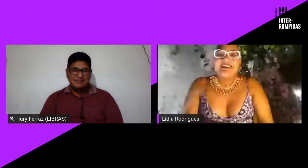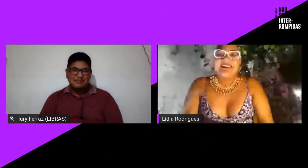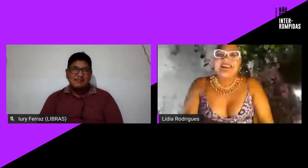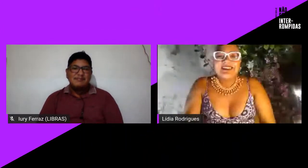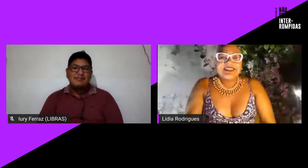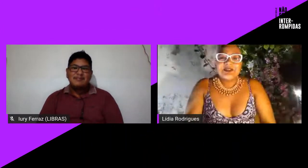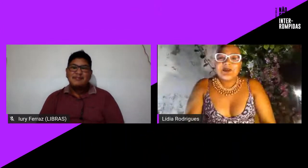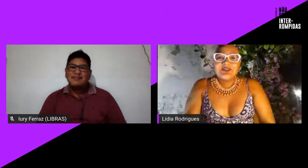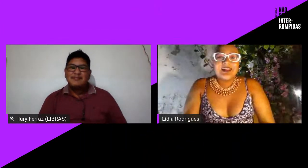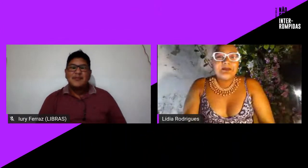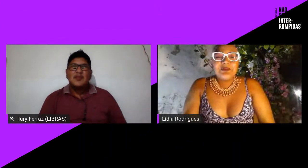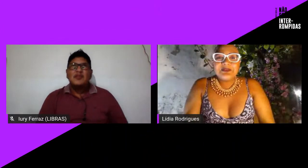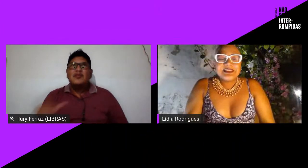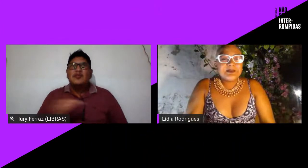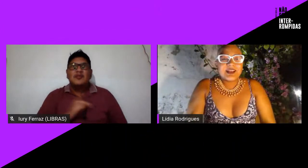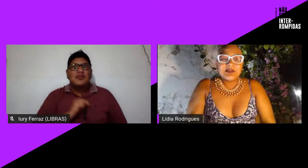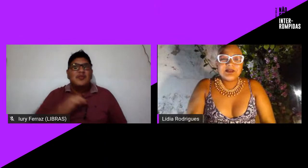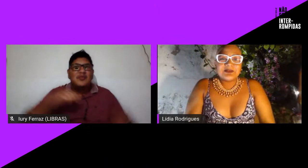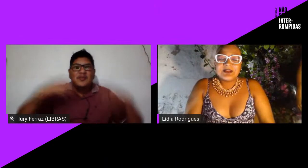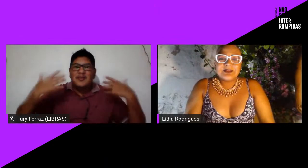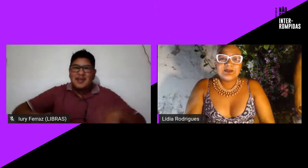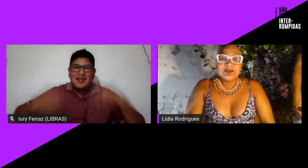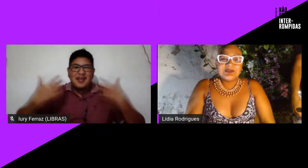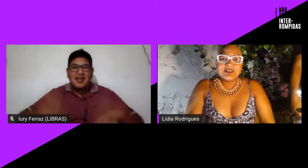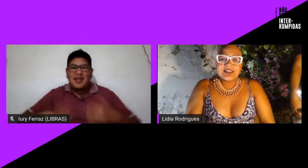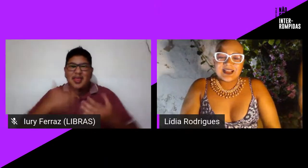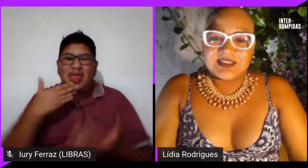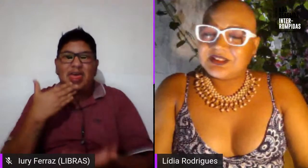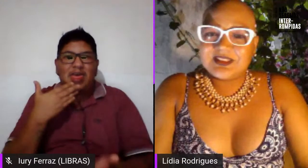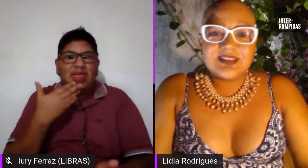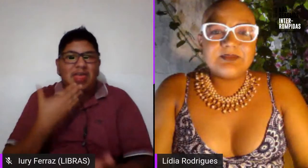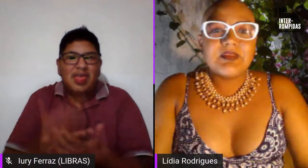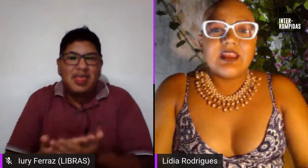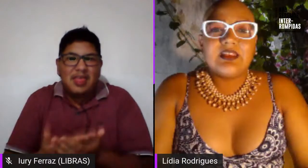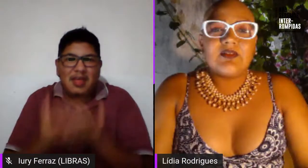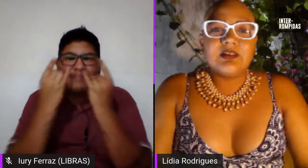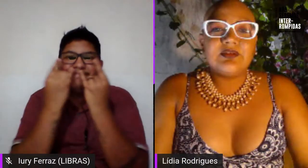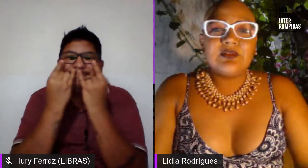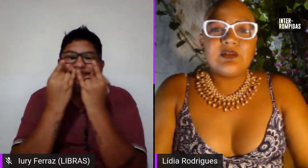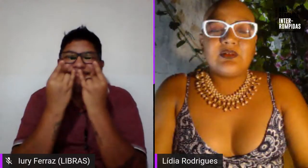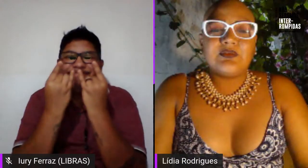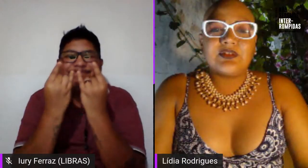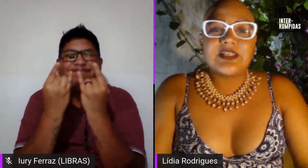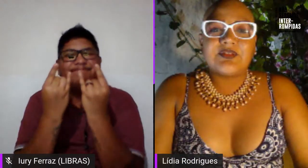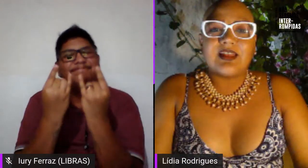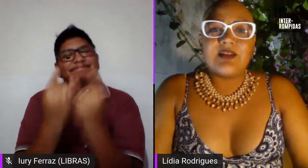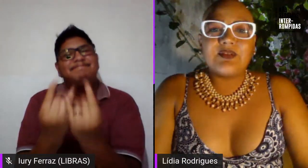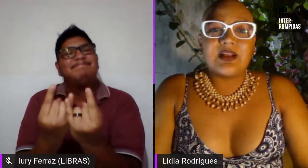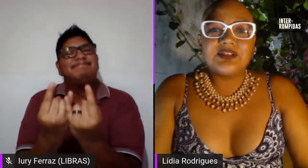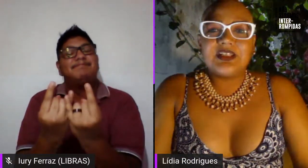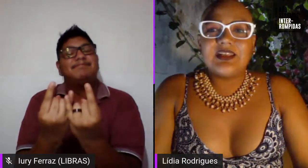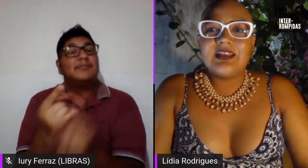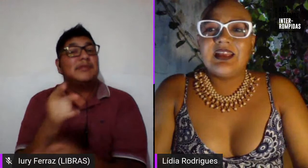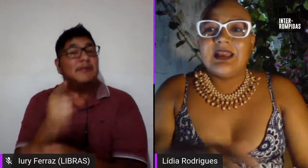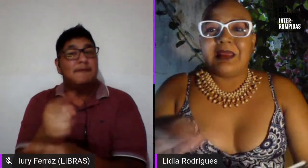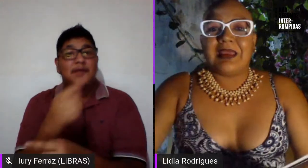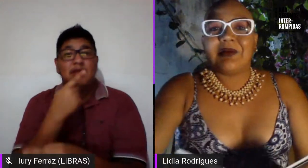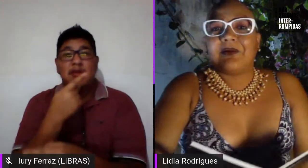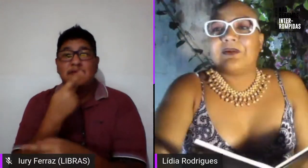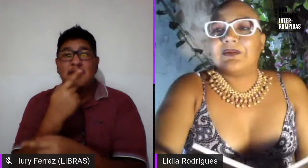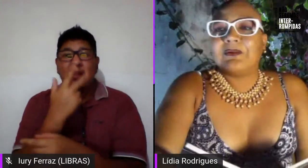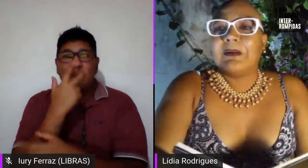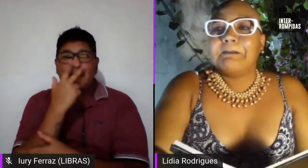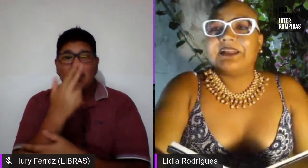Nossa, Eliana, a sua fala muito inspiradora, muito fantástica. Enquanto você falava, eu acho que